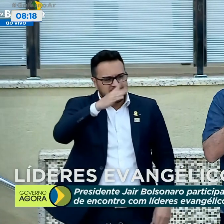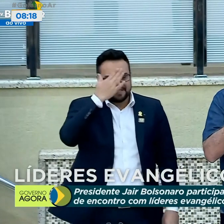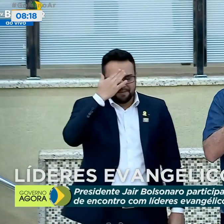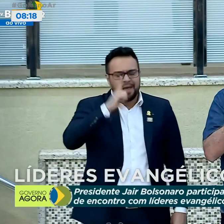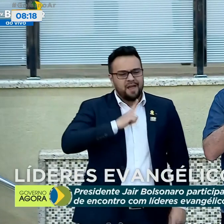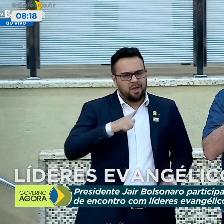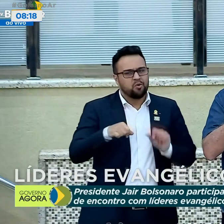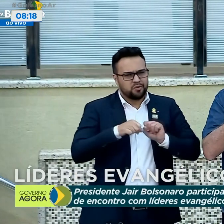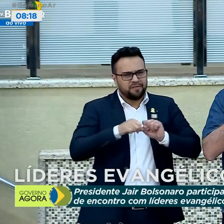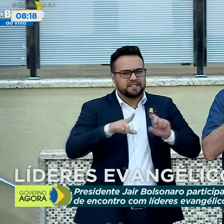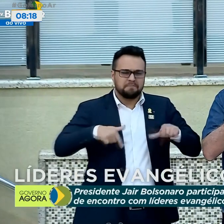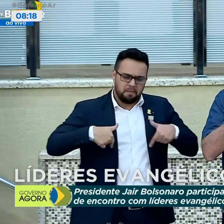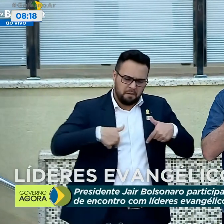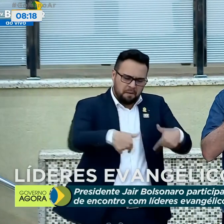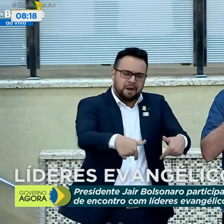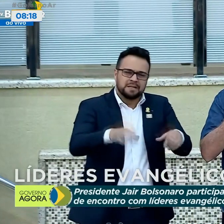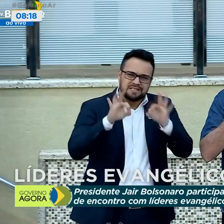certa.